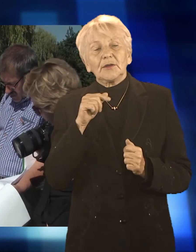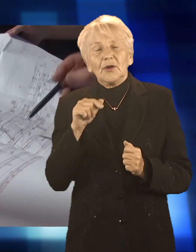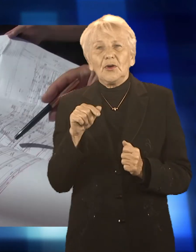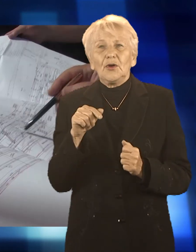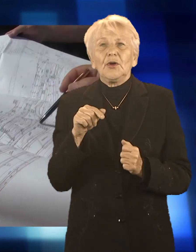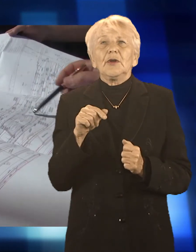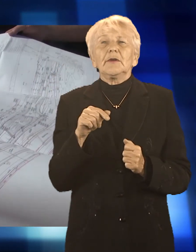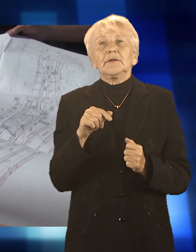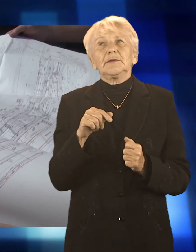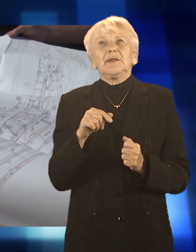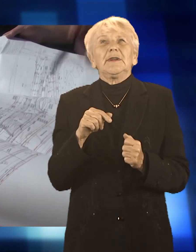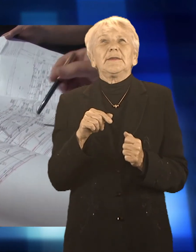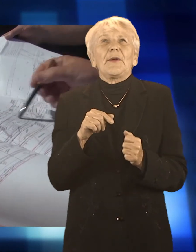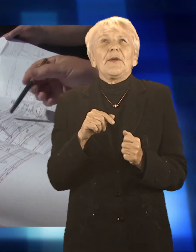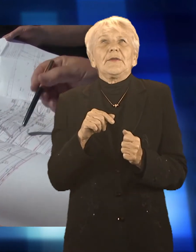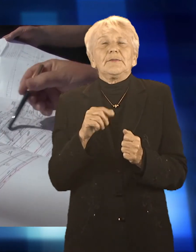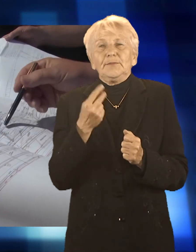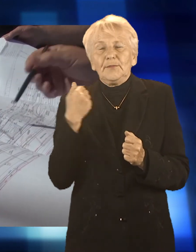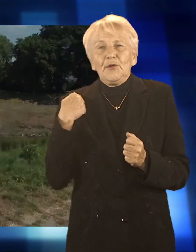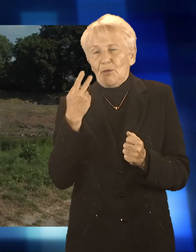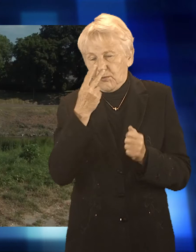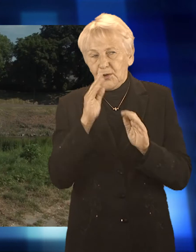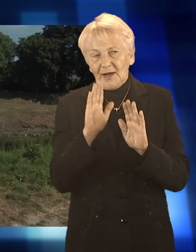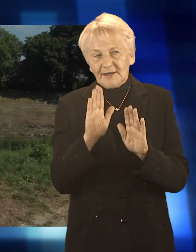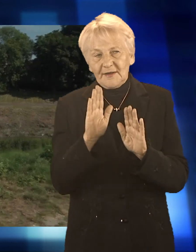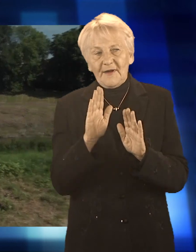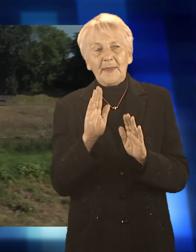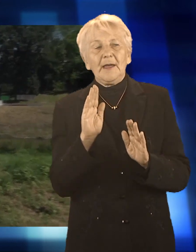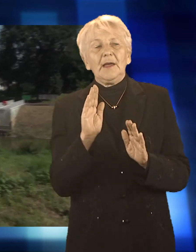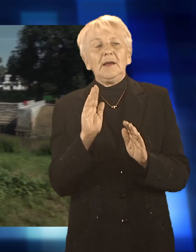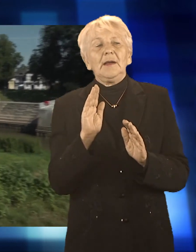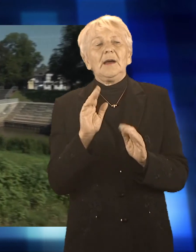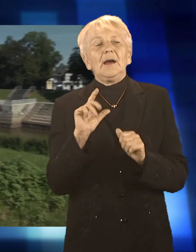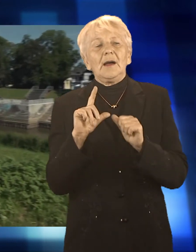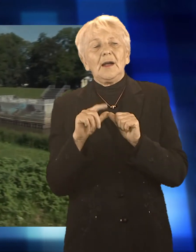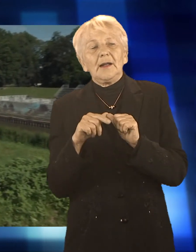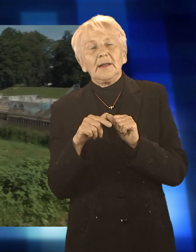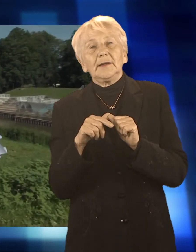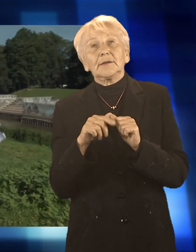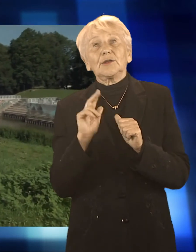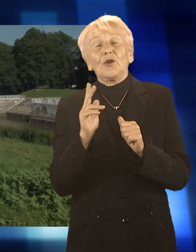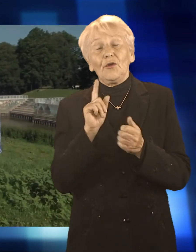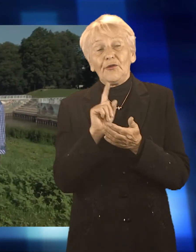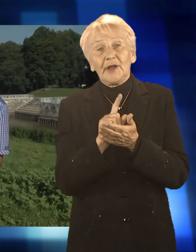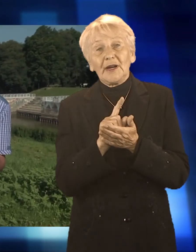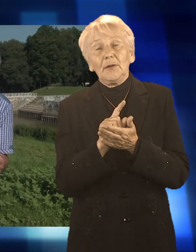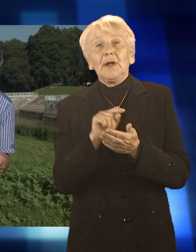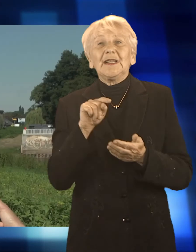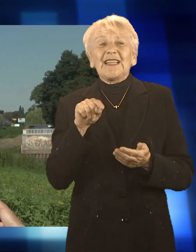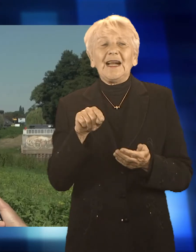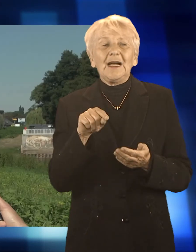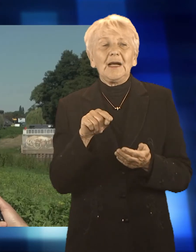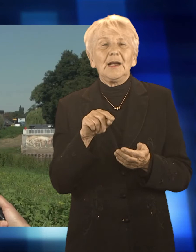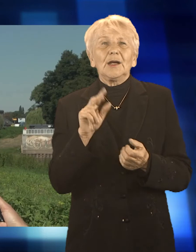stan tego miejsca warto będzie poczekać. Wizualizację w rzeczywistość zamieniać będzie firma, która przedstawiła najlepszą dla miasta ofertę. Wybraliśmy ofertę